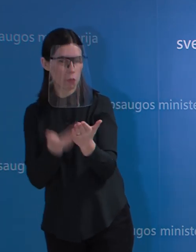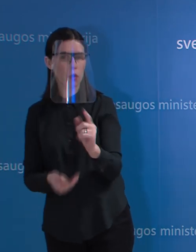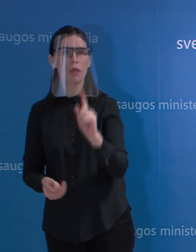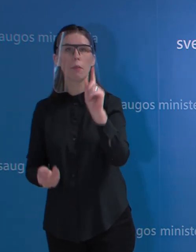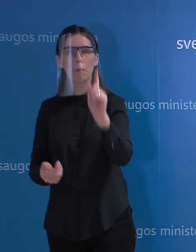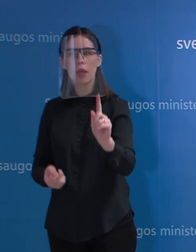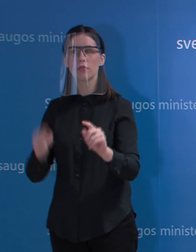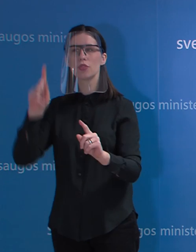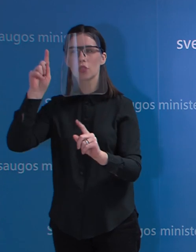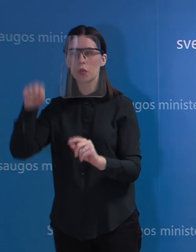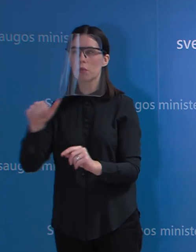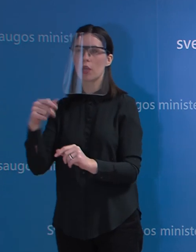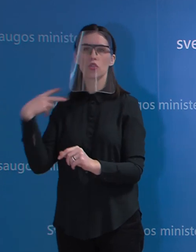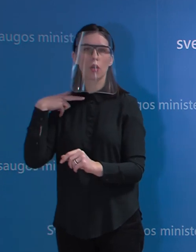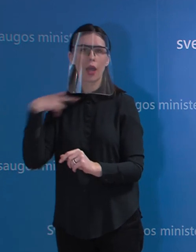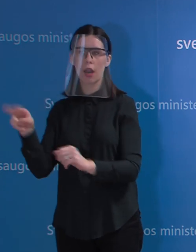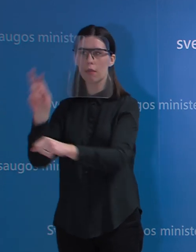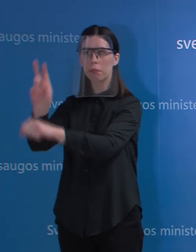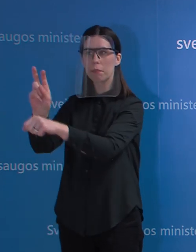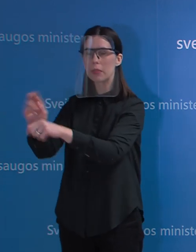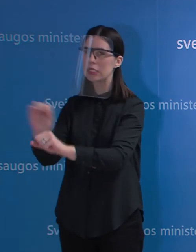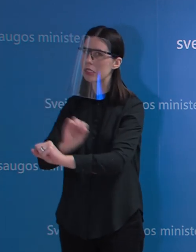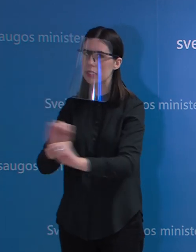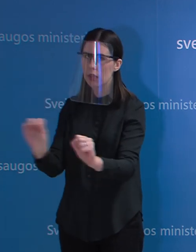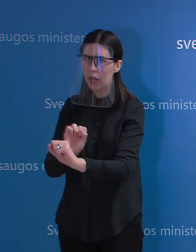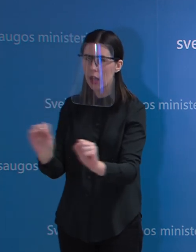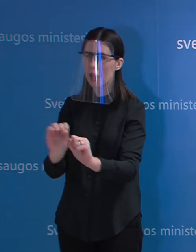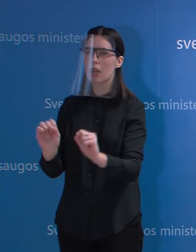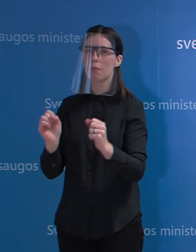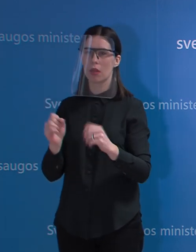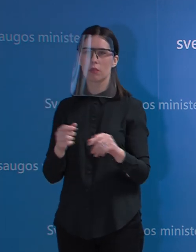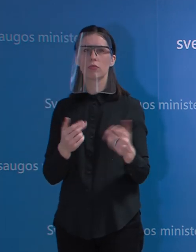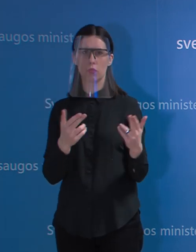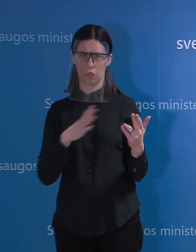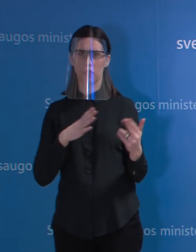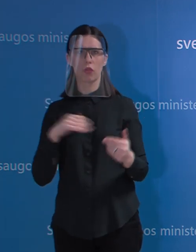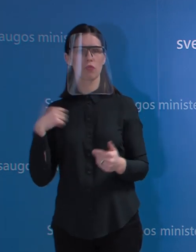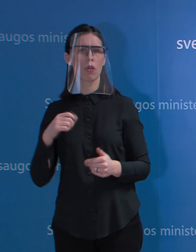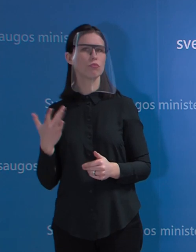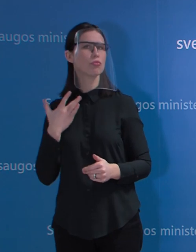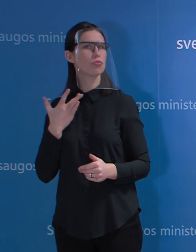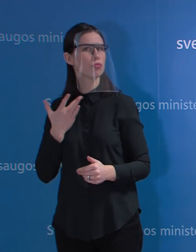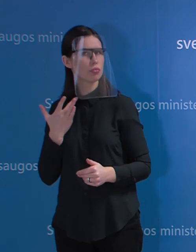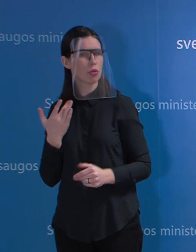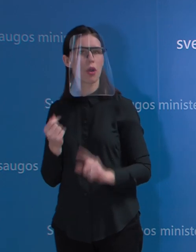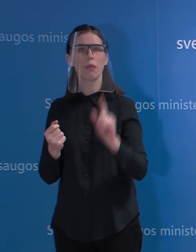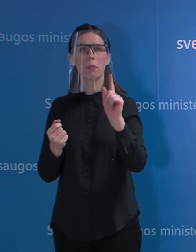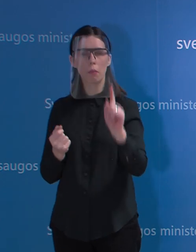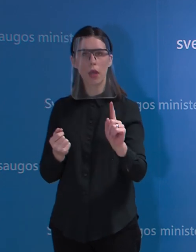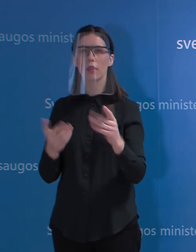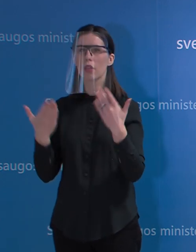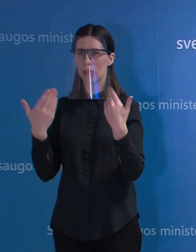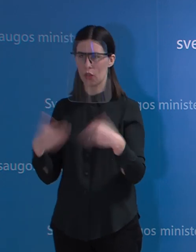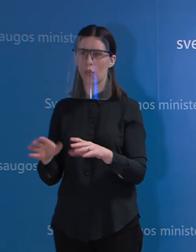kad riboti ir lankyma, ir kitus dalykus, ir dėl to ir nepasitenkinimų tam tikrų buvo kylę, bet tikrai, kiek žinau, jie